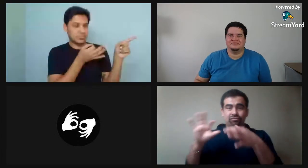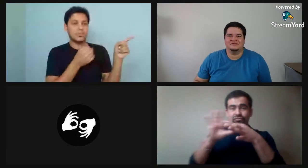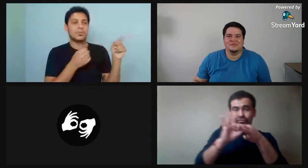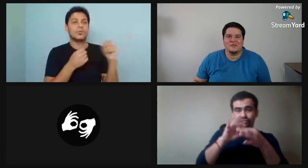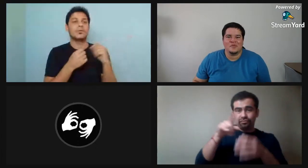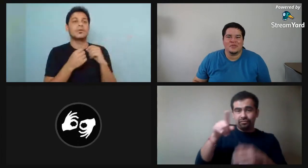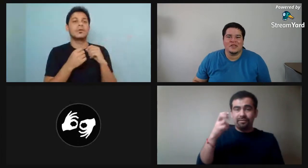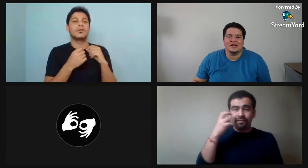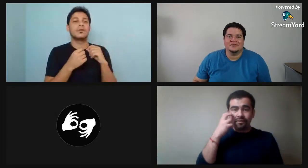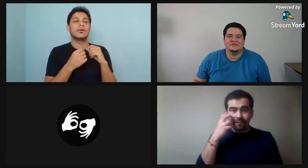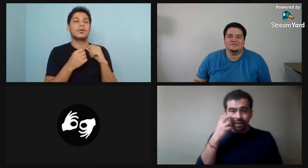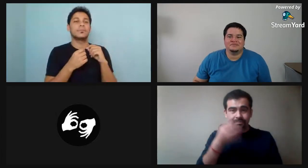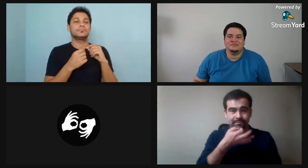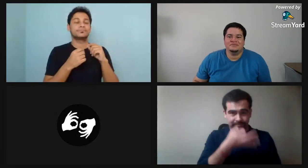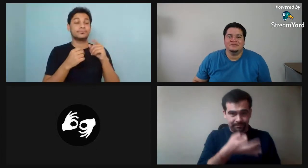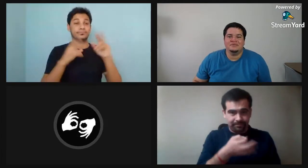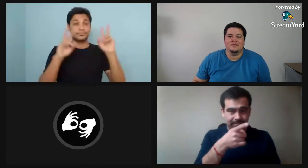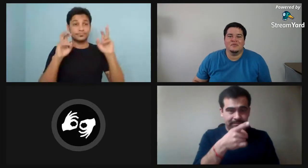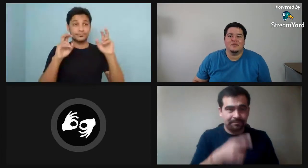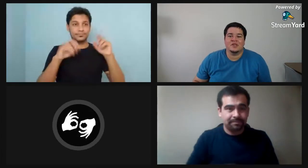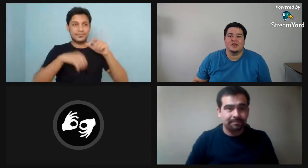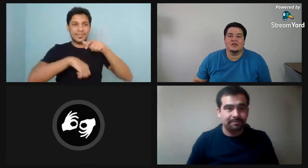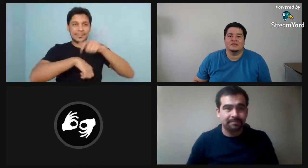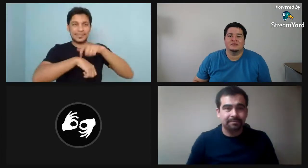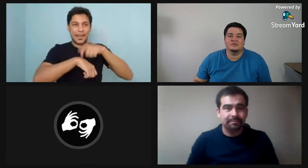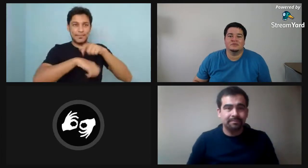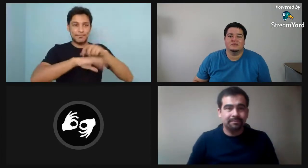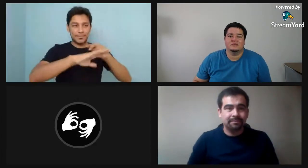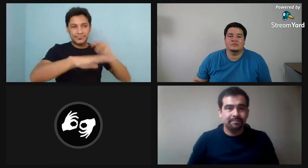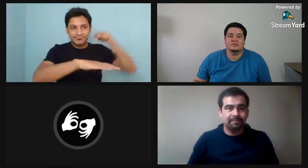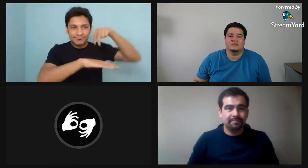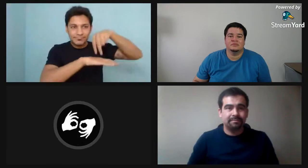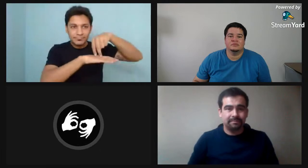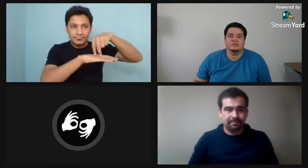Ya. Sumada a las palabras que dijo Fabio recién,